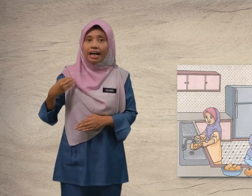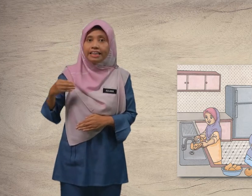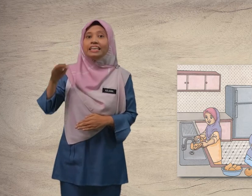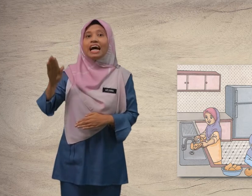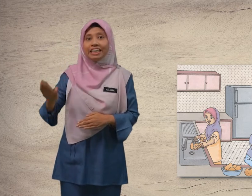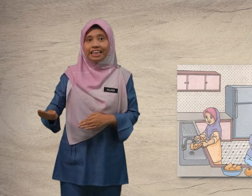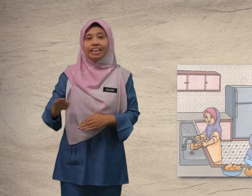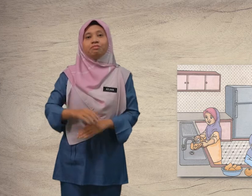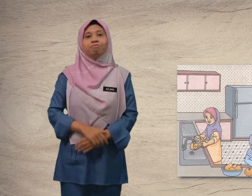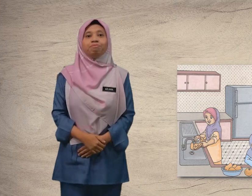adik.